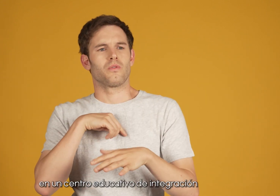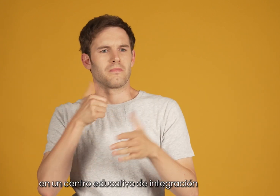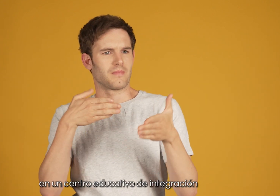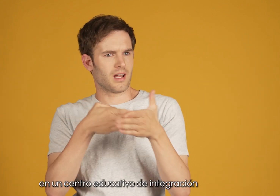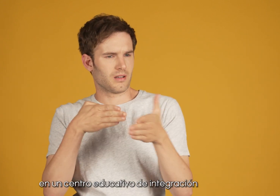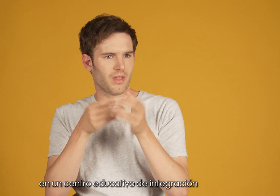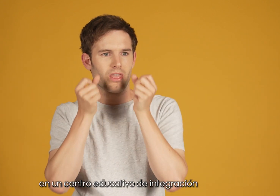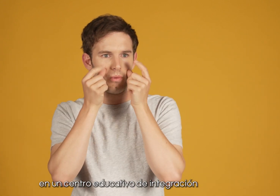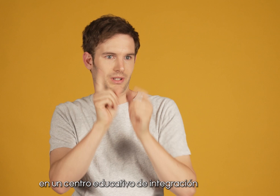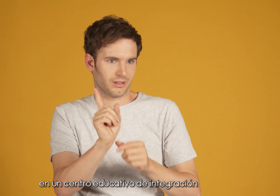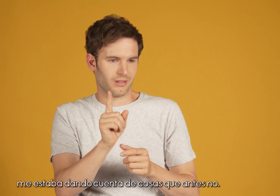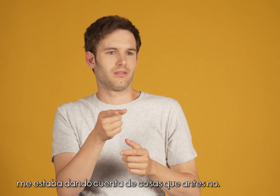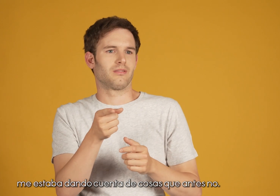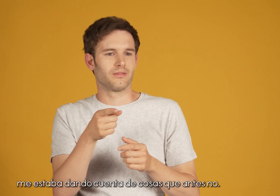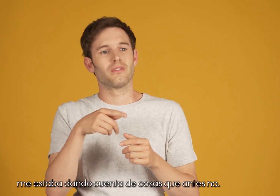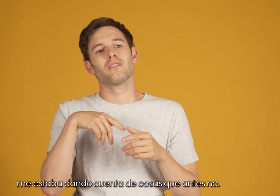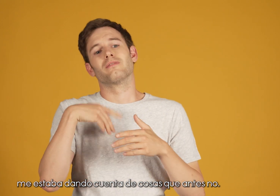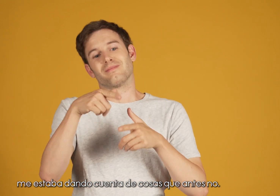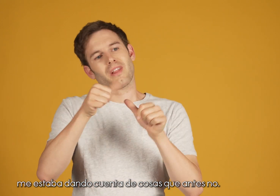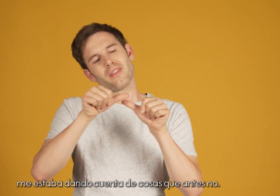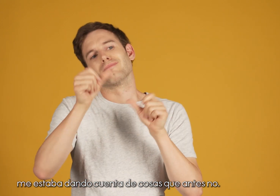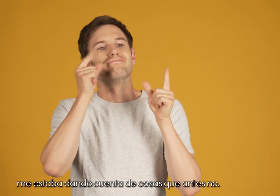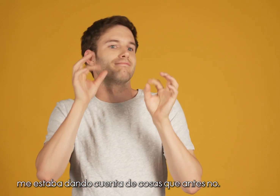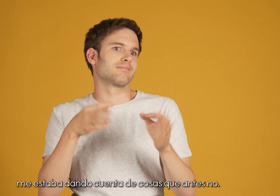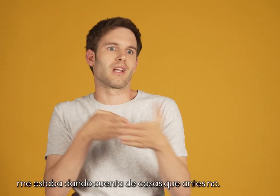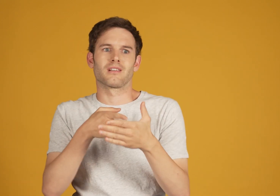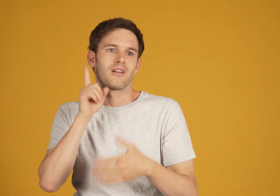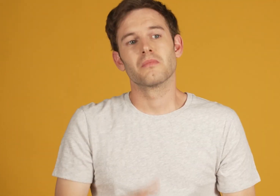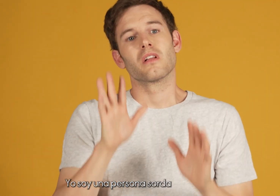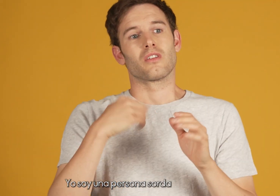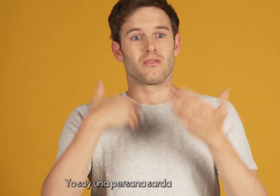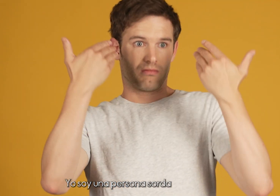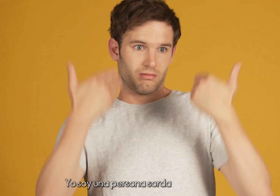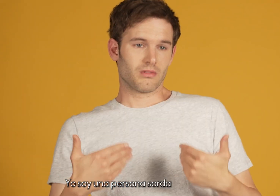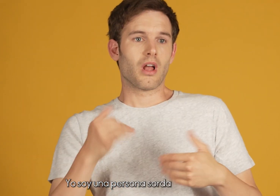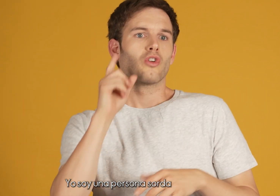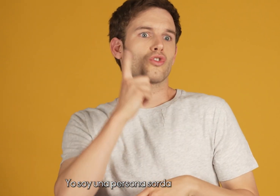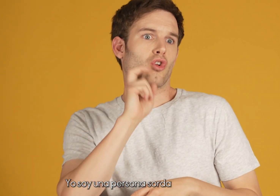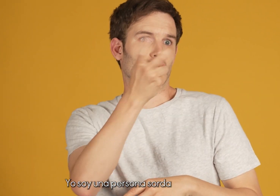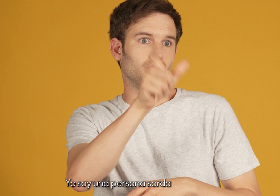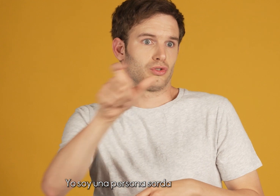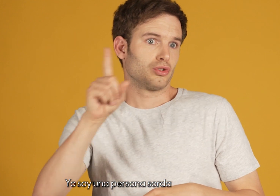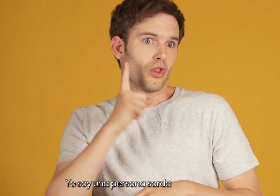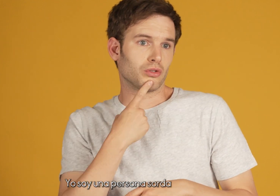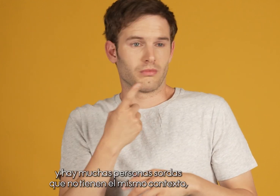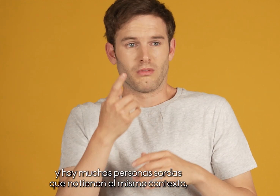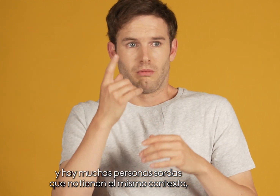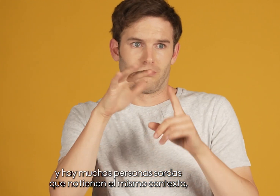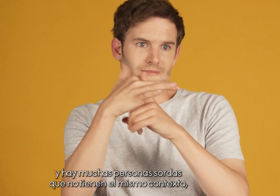centro educativo de integración me está dando cuenta de cosas que antes no. Yo soy una persona sorda y hay